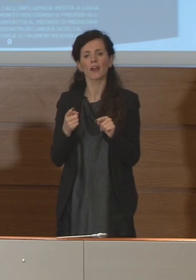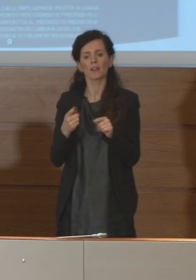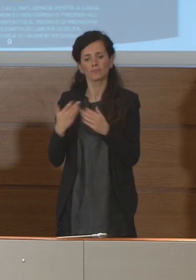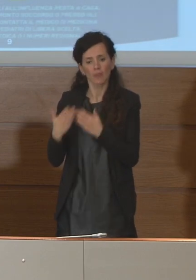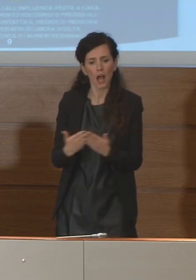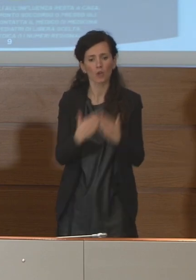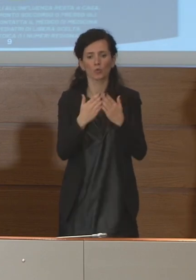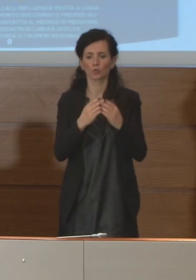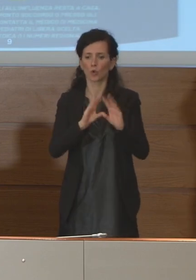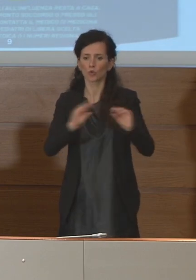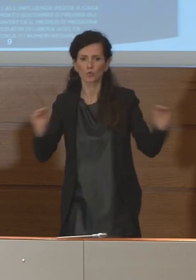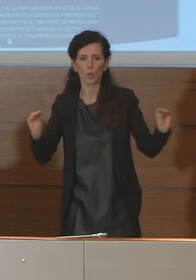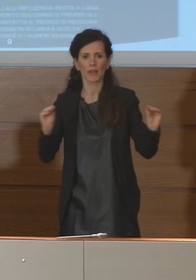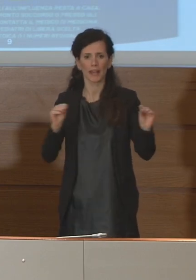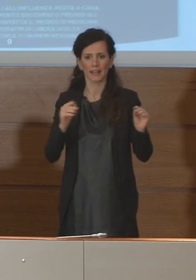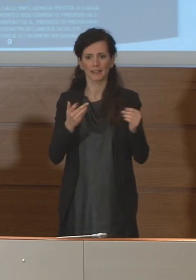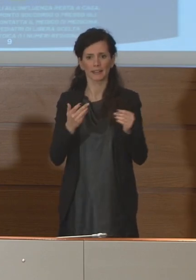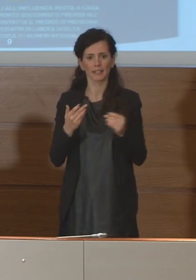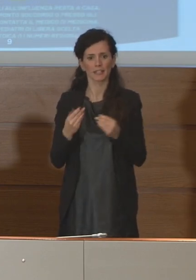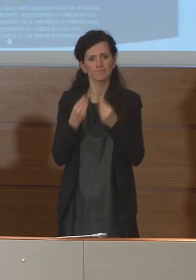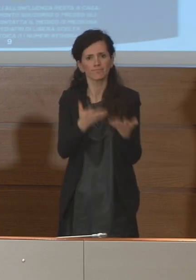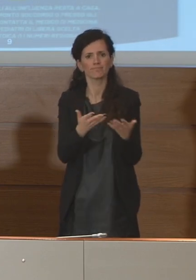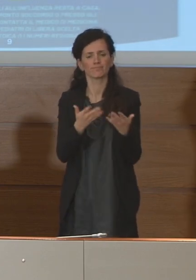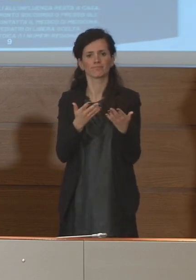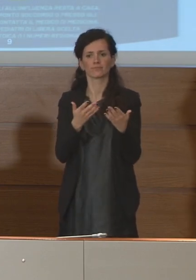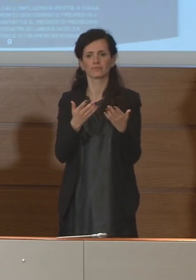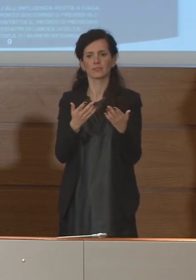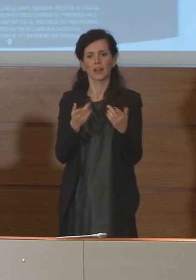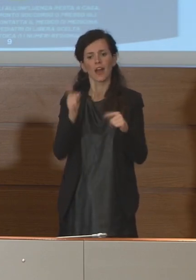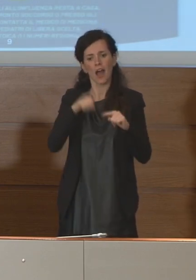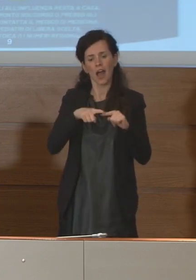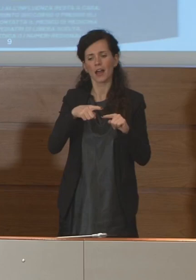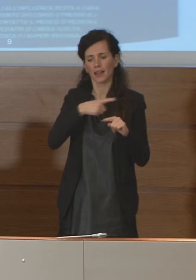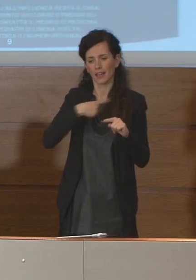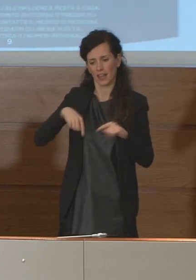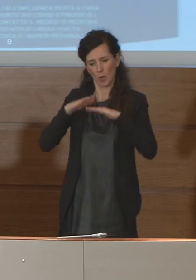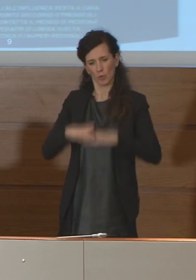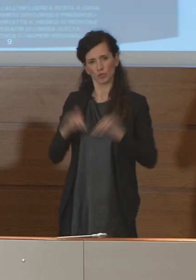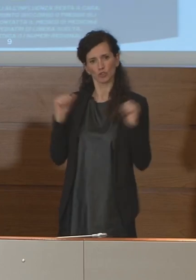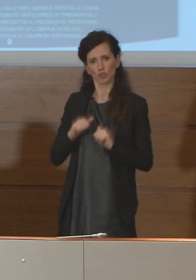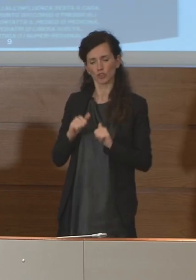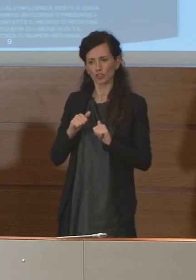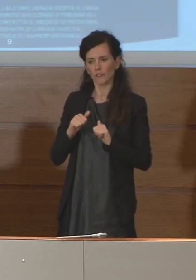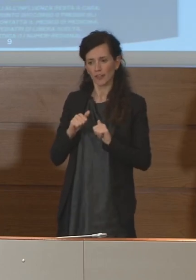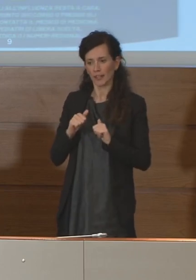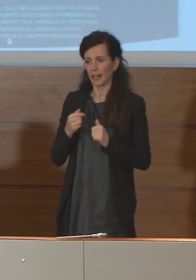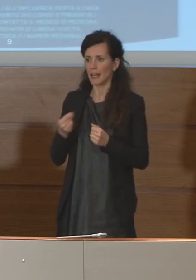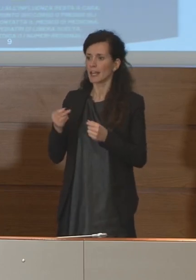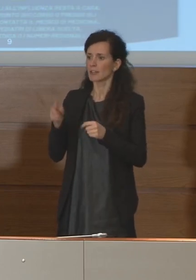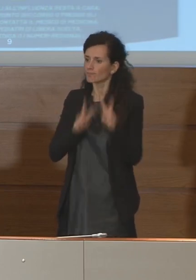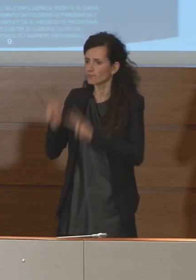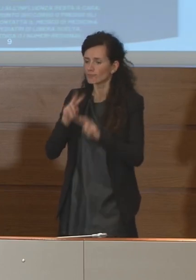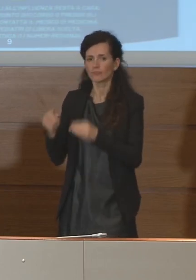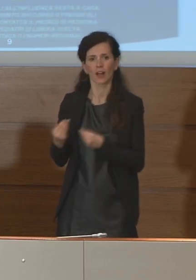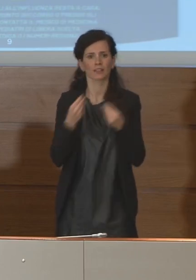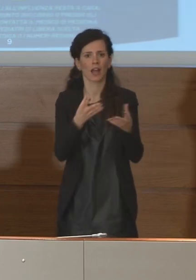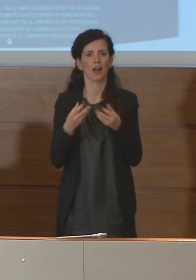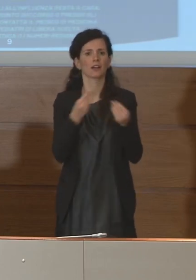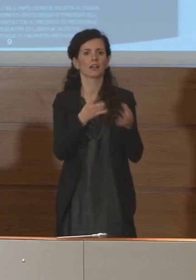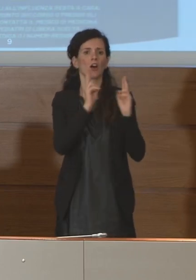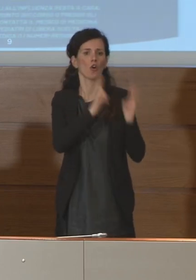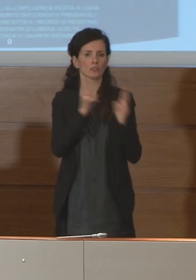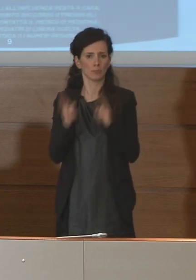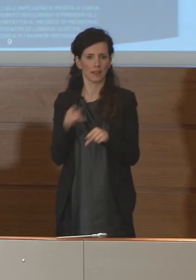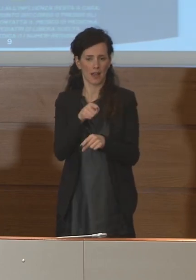attrezzature, come sapete, di acquisizioni che stiamo operando. Per quanto